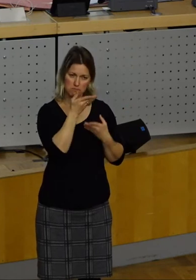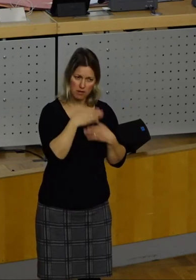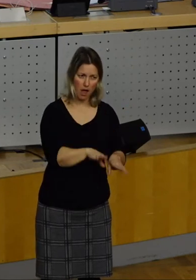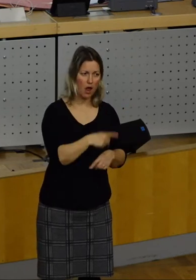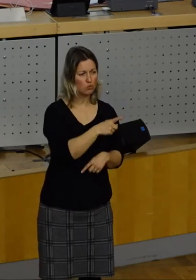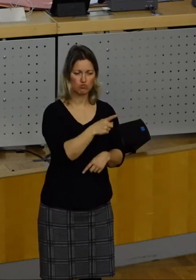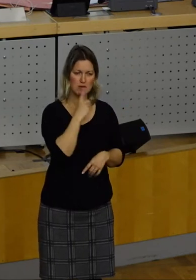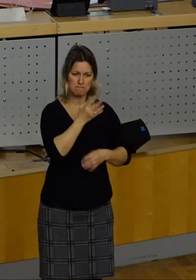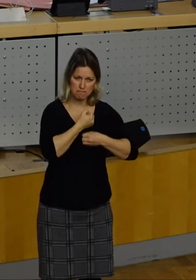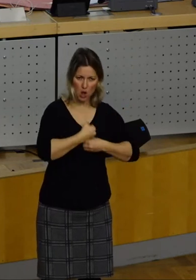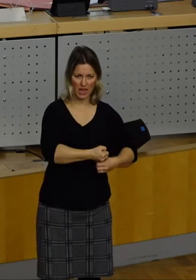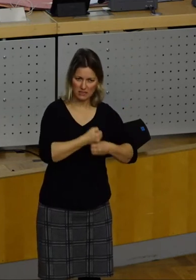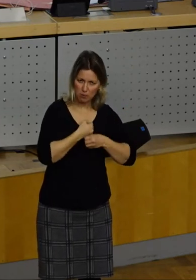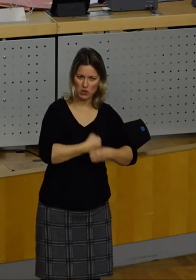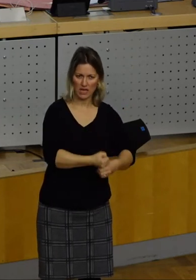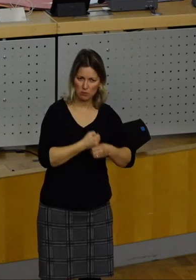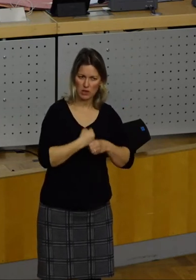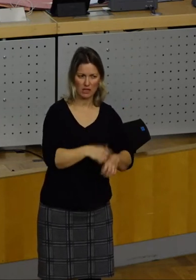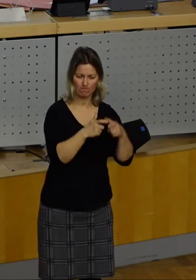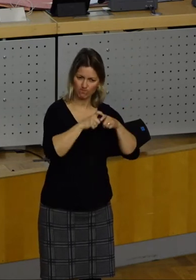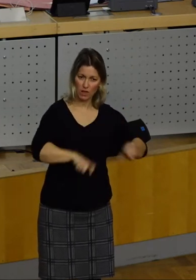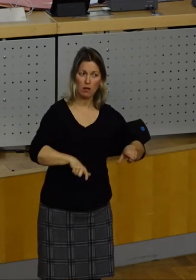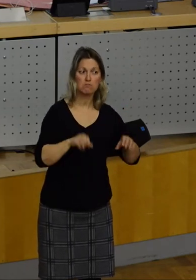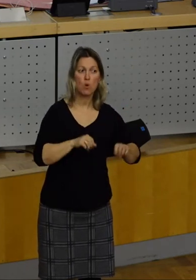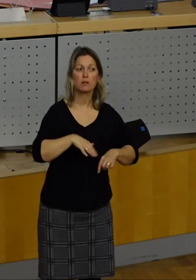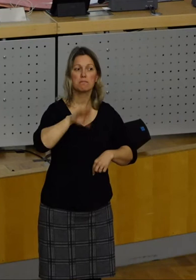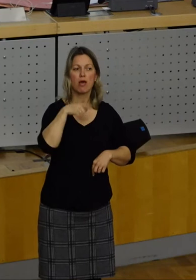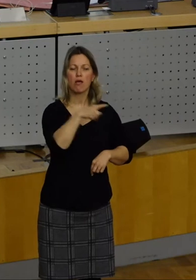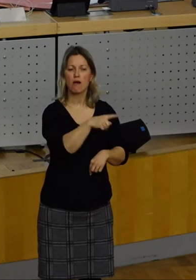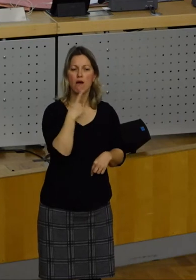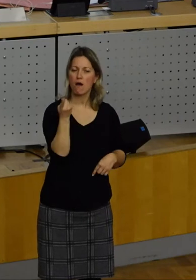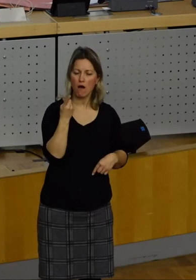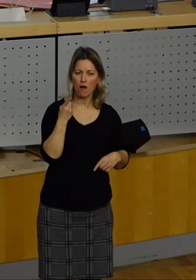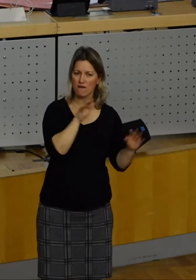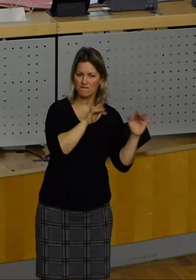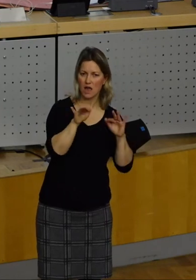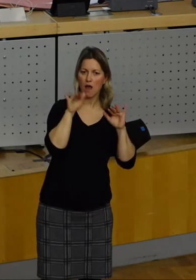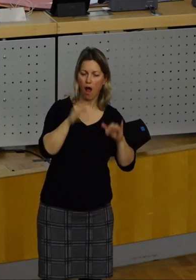Sichtweiten in die Hand und sind damit eventuell wirksamer als jede versammlungsrechtliche Auflage.